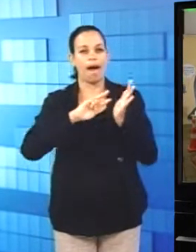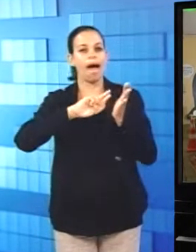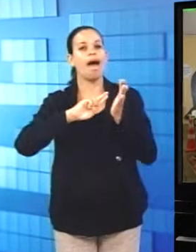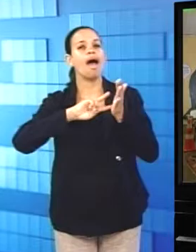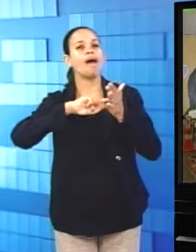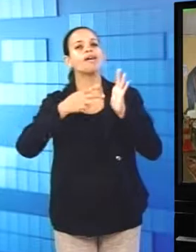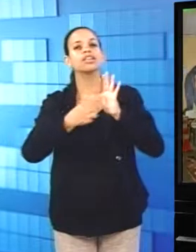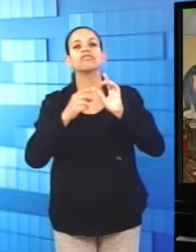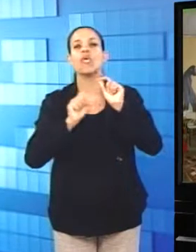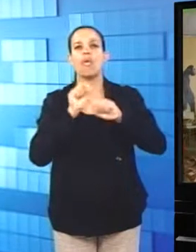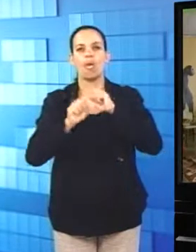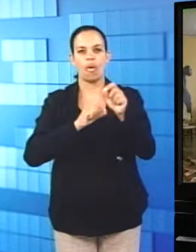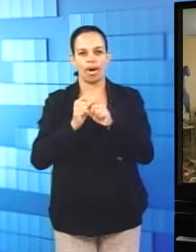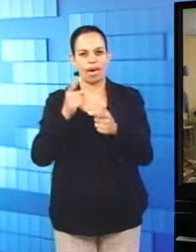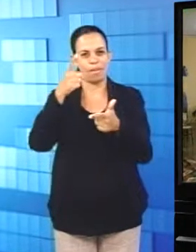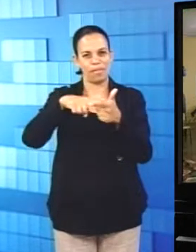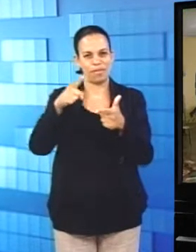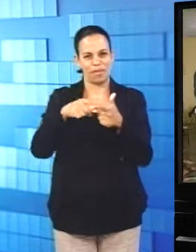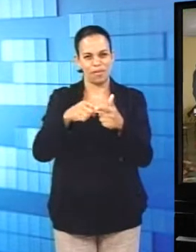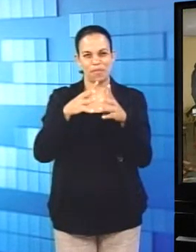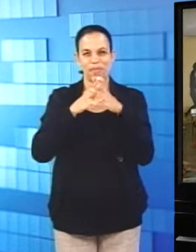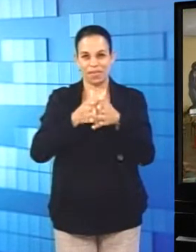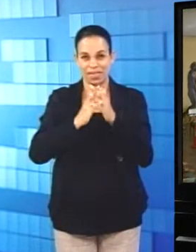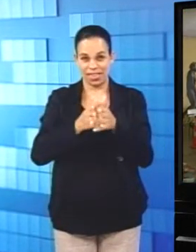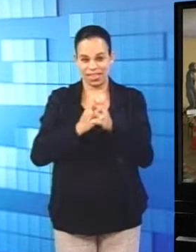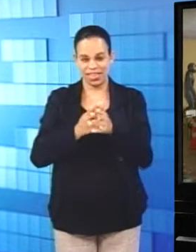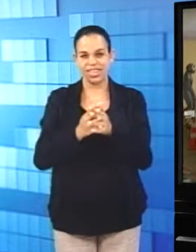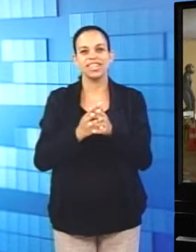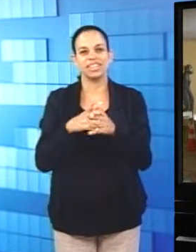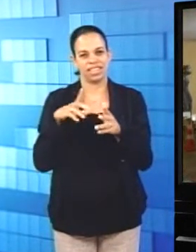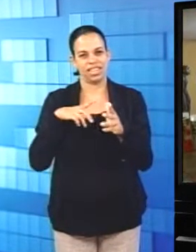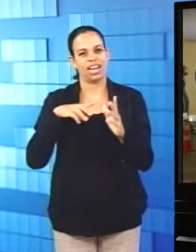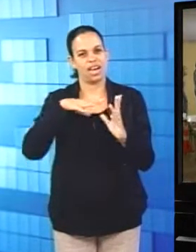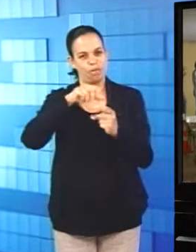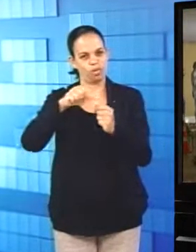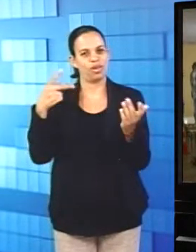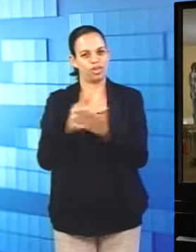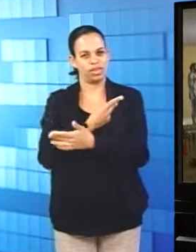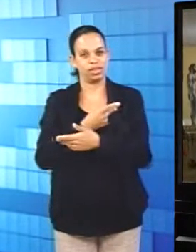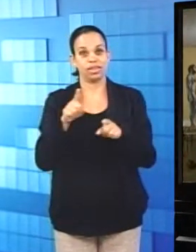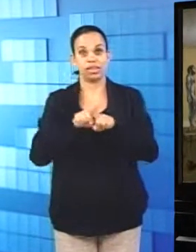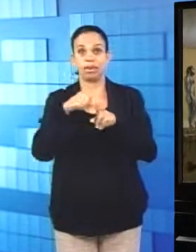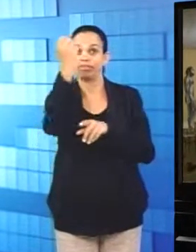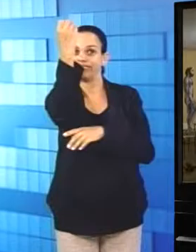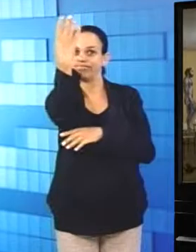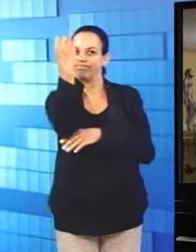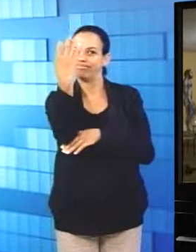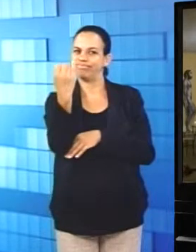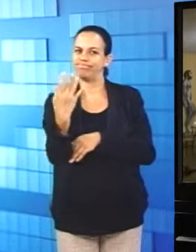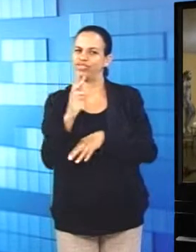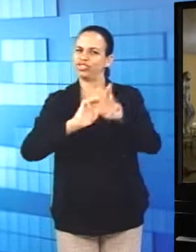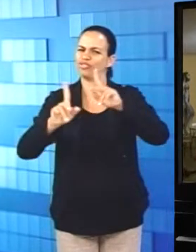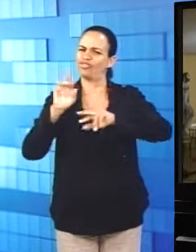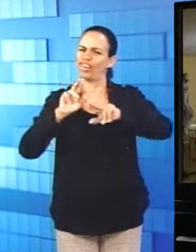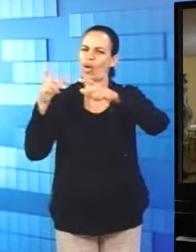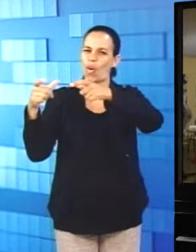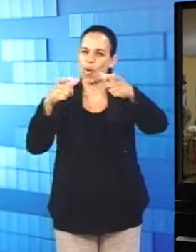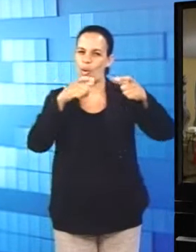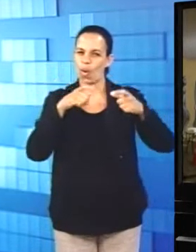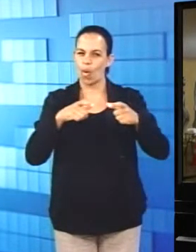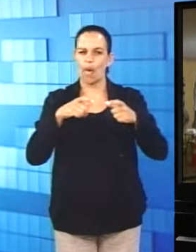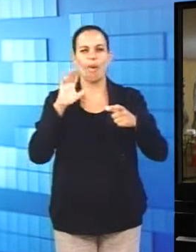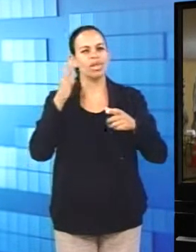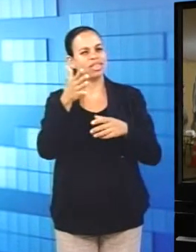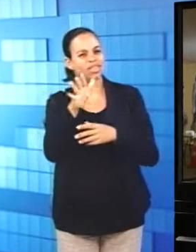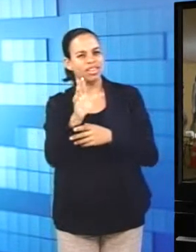e pela falta de conhecimento. Acima das nossas cabeças, semáforos, dispostos de maneira fora do convencional, que talvez represente